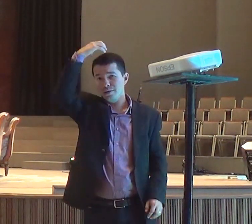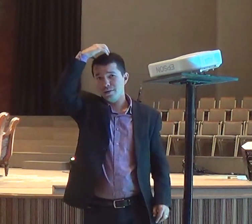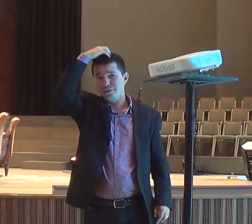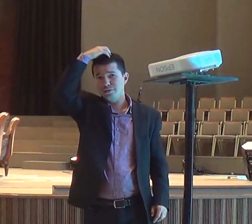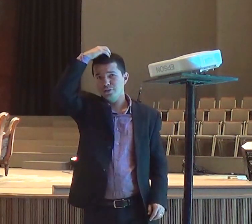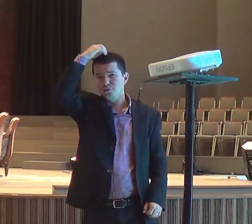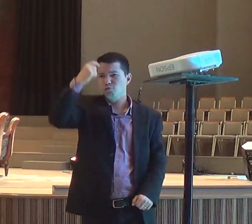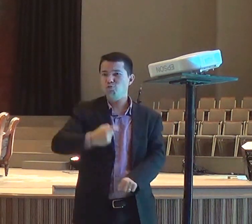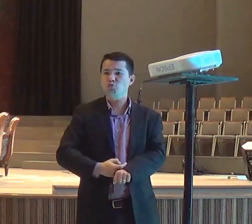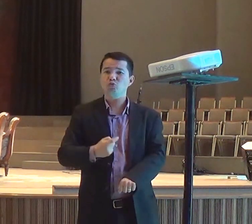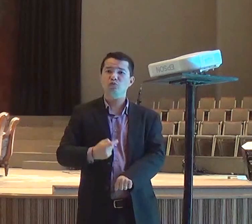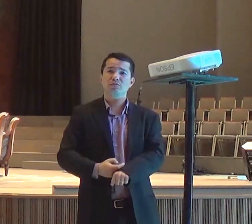converteu,